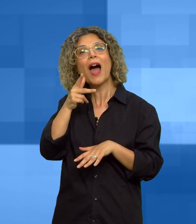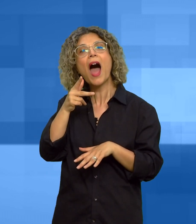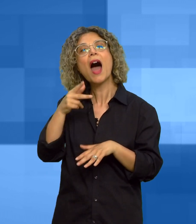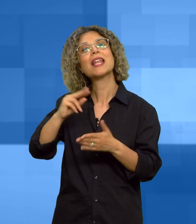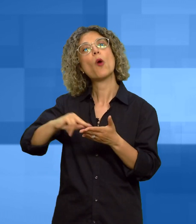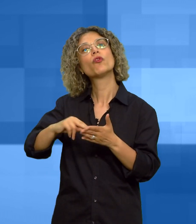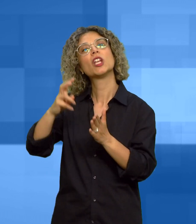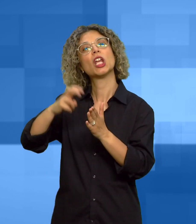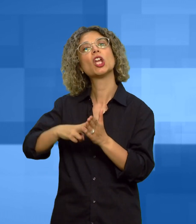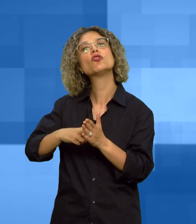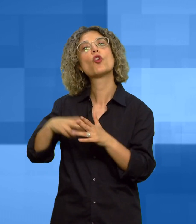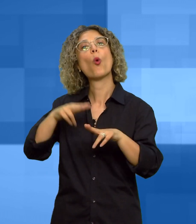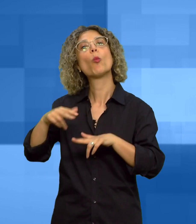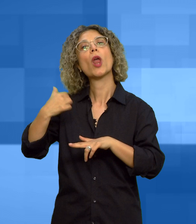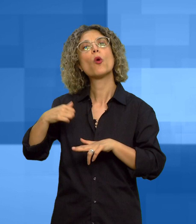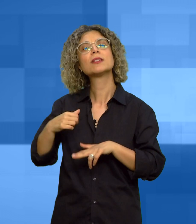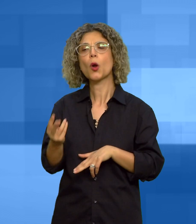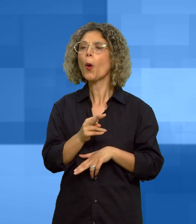dell'ufficio tributi del comune di Oristano